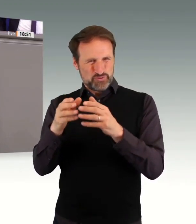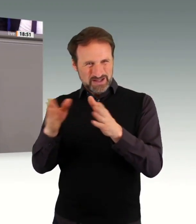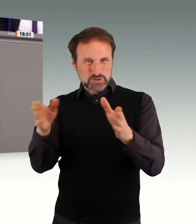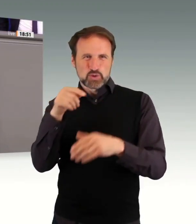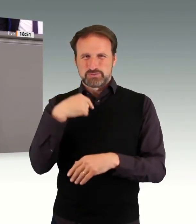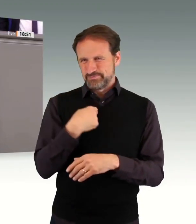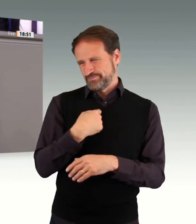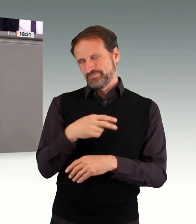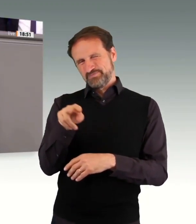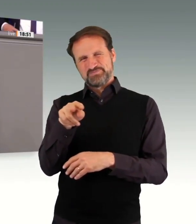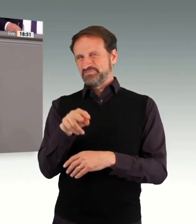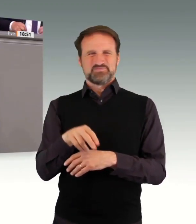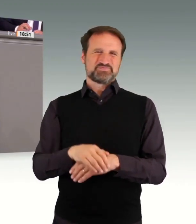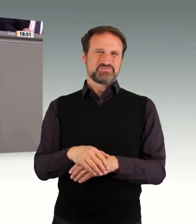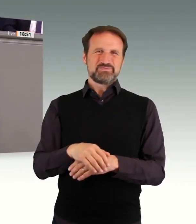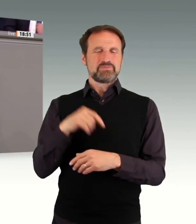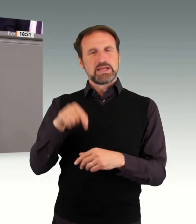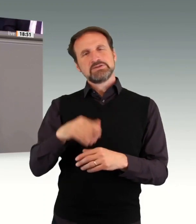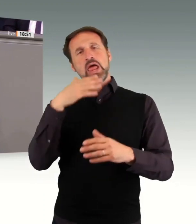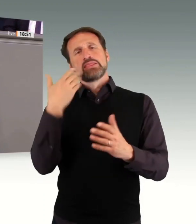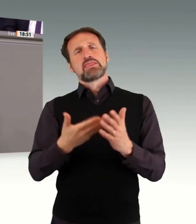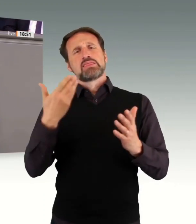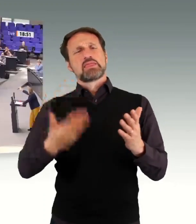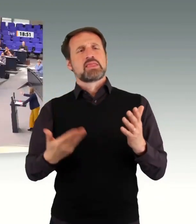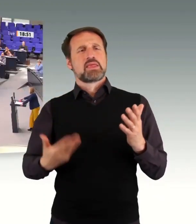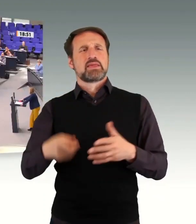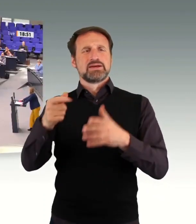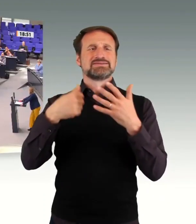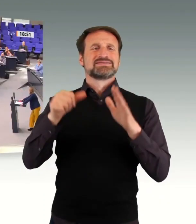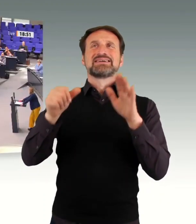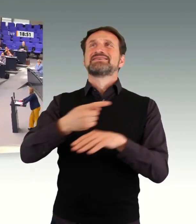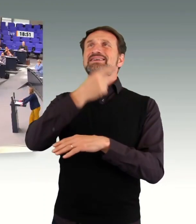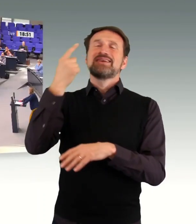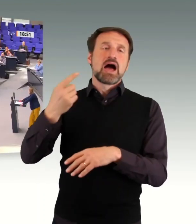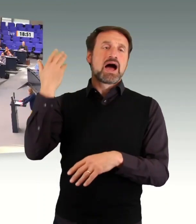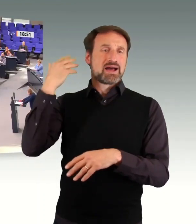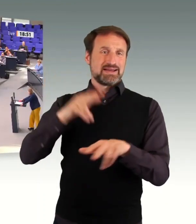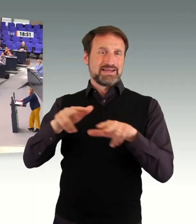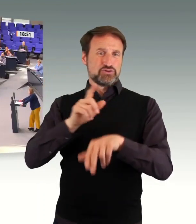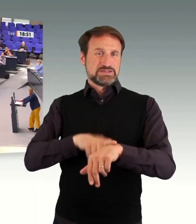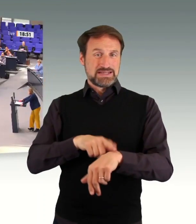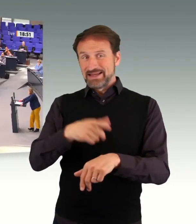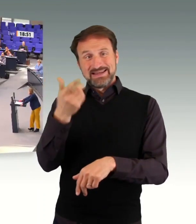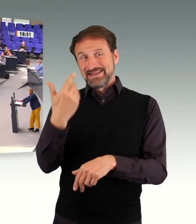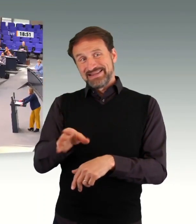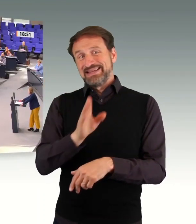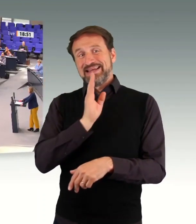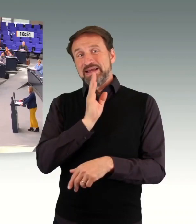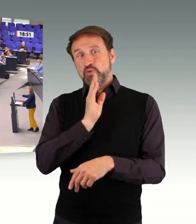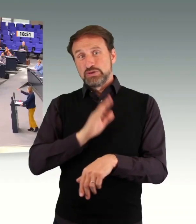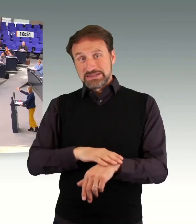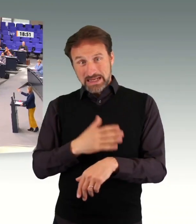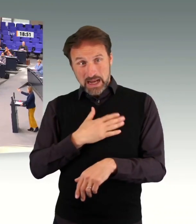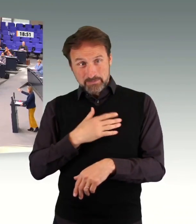es ist eine Mammutaufgabe, die wir vor uns haben, und da können wir auch auf die Unionsfraktionen nicht verzichten. Deswegen